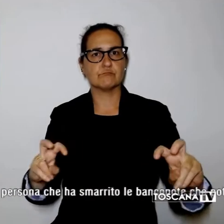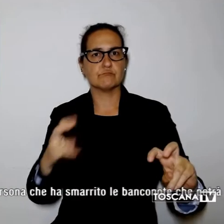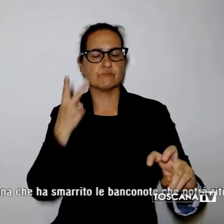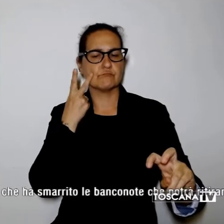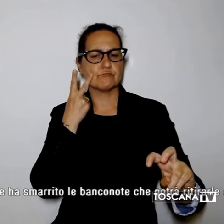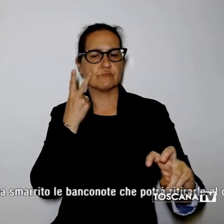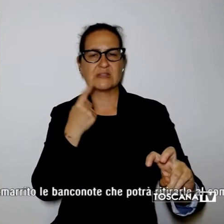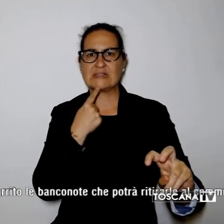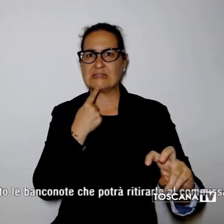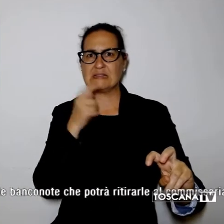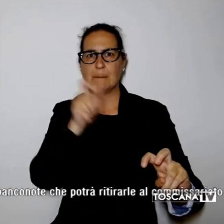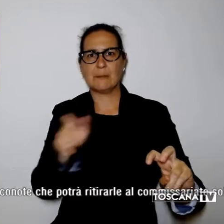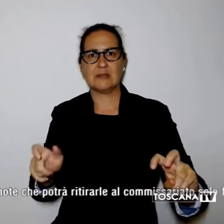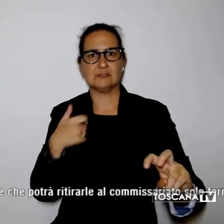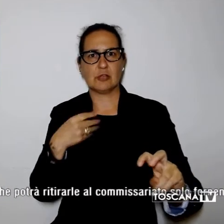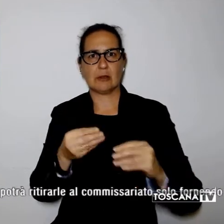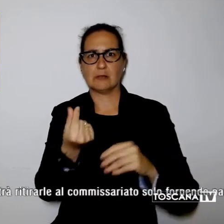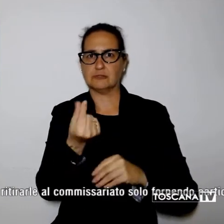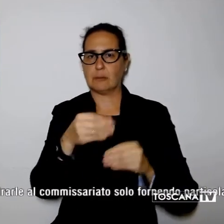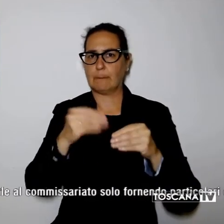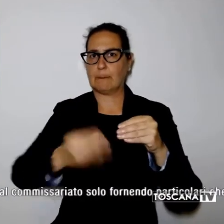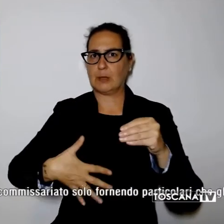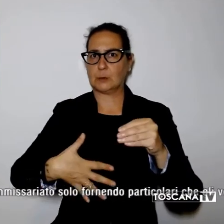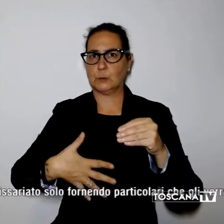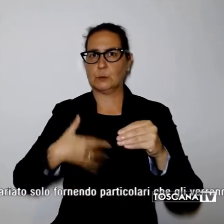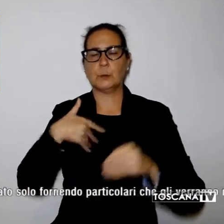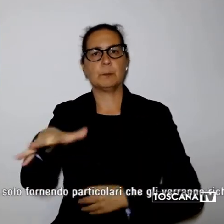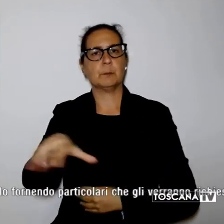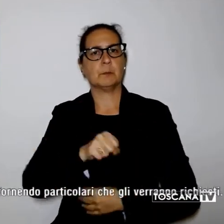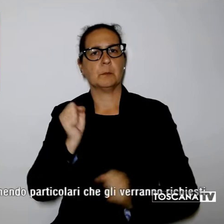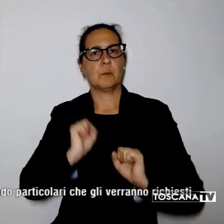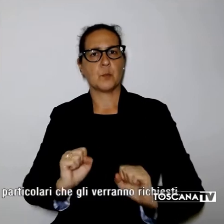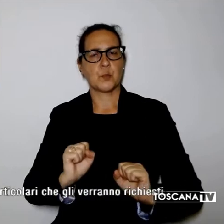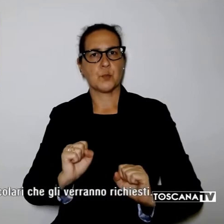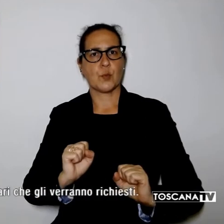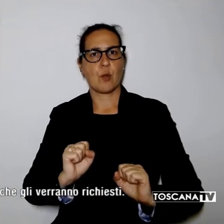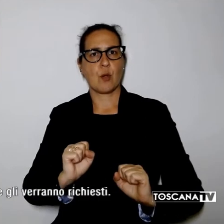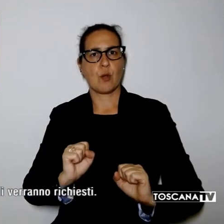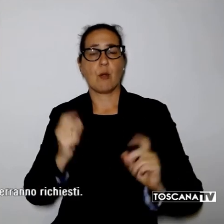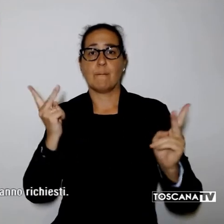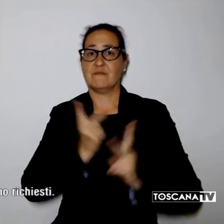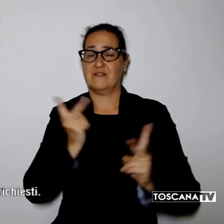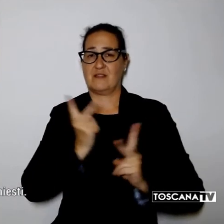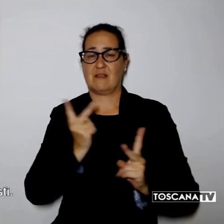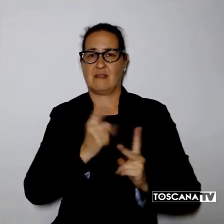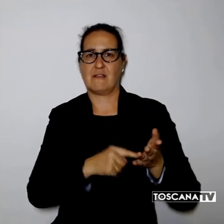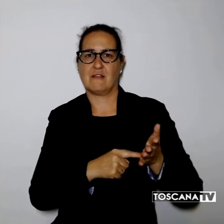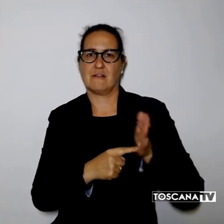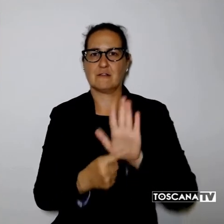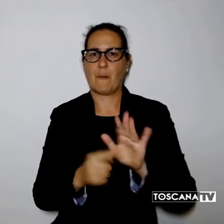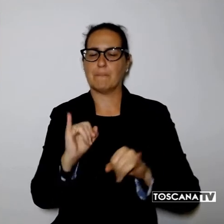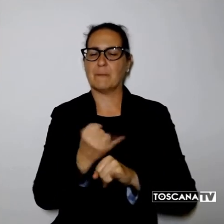persona che ha smerrito le banconote che potrà ritirarli al commissariato solo fornendo particolari che gli verranno